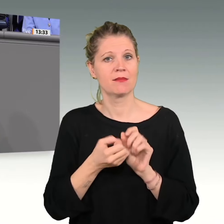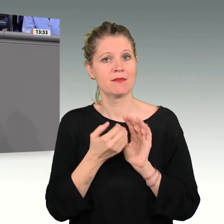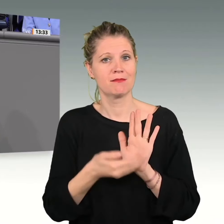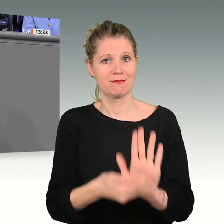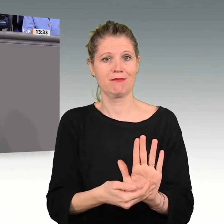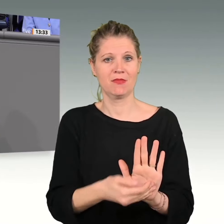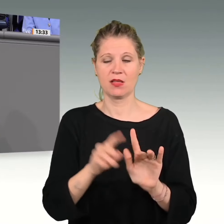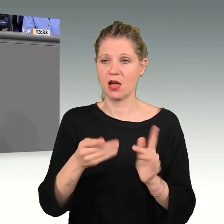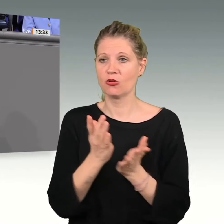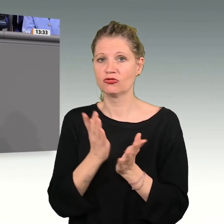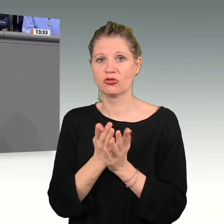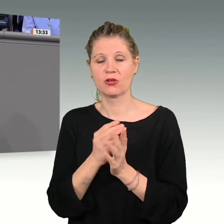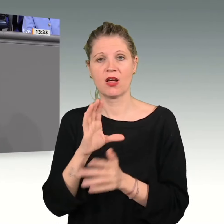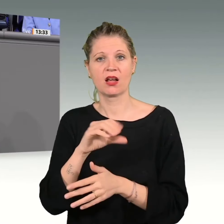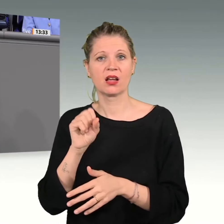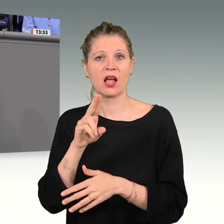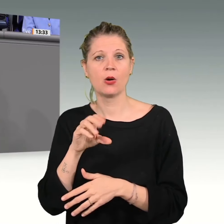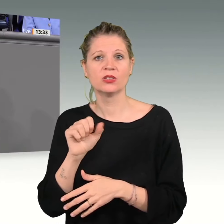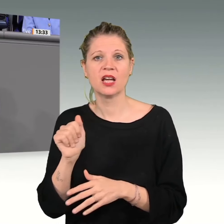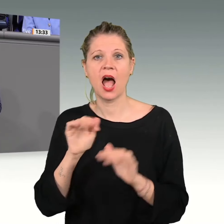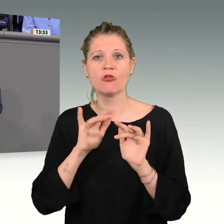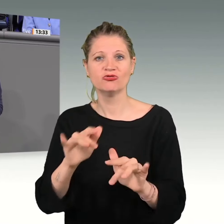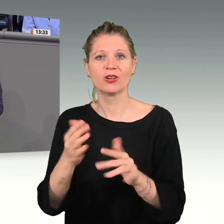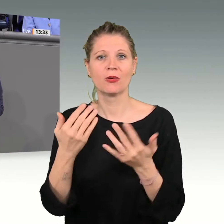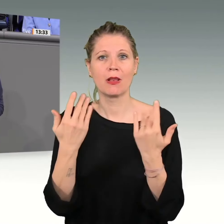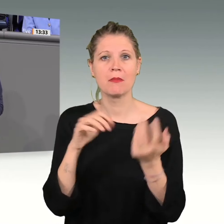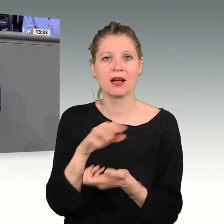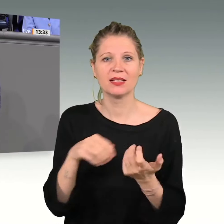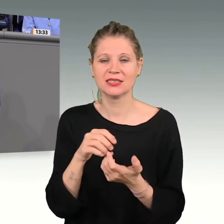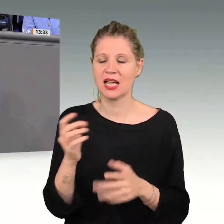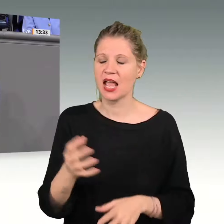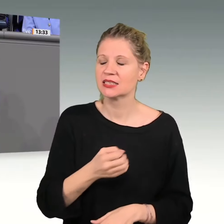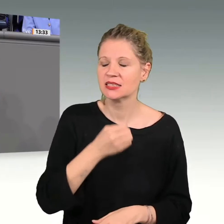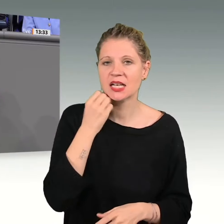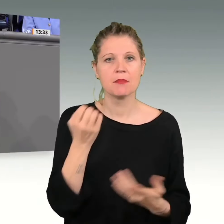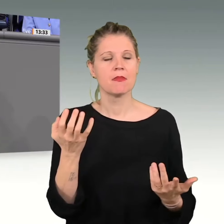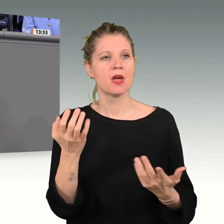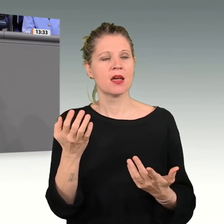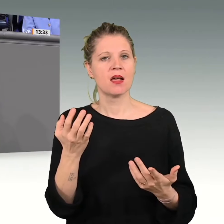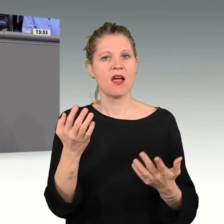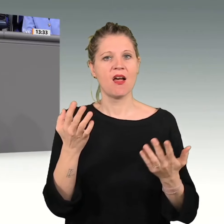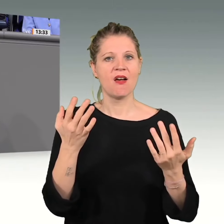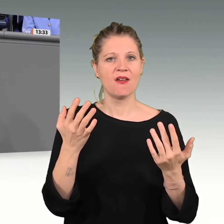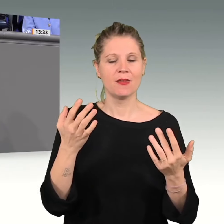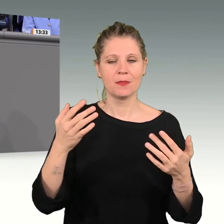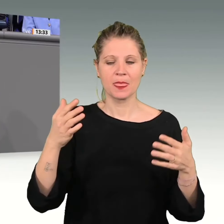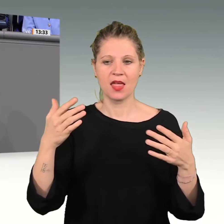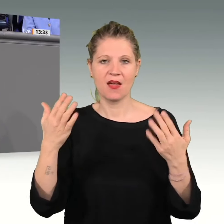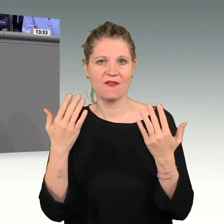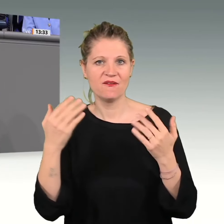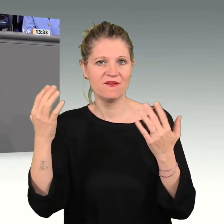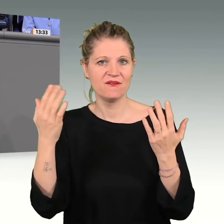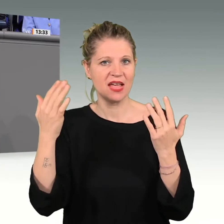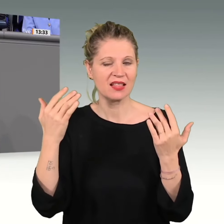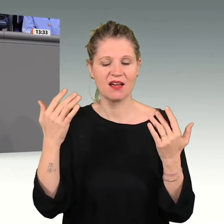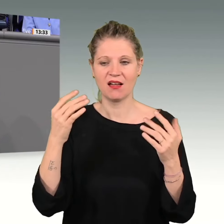Auswirkungen der Klimakrise, die extremen Wetterereignisse, die Zerstörung von Lebensexistenzen.